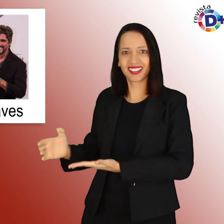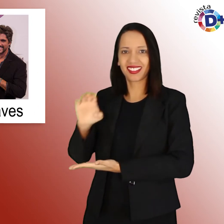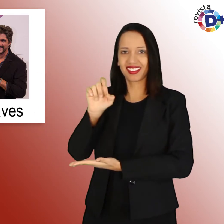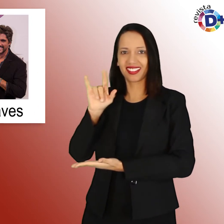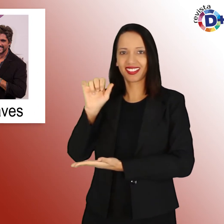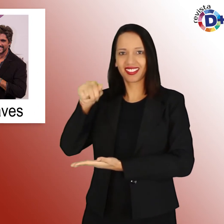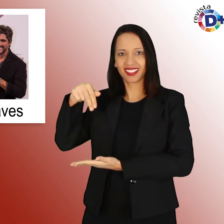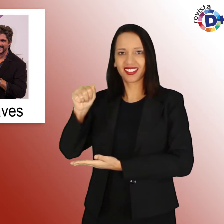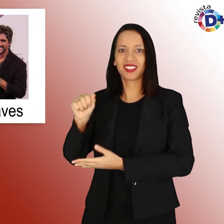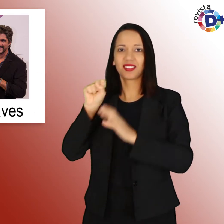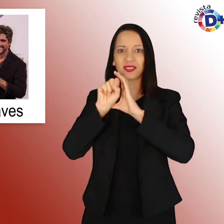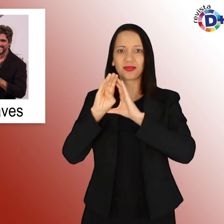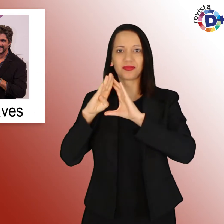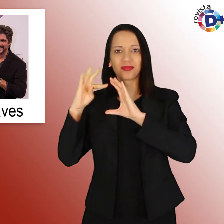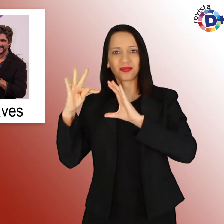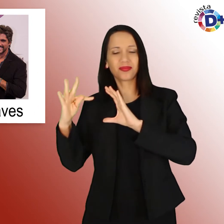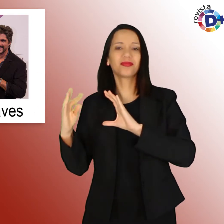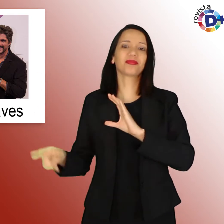Chaves e outras estrelas.